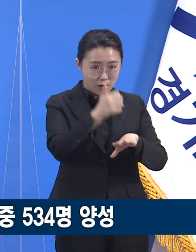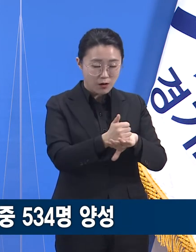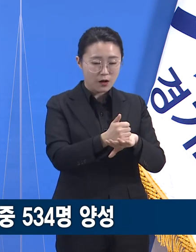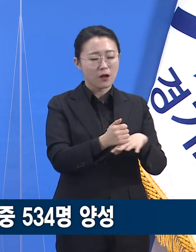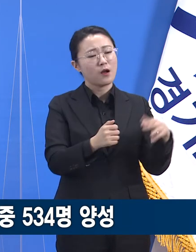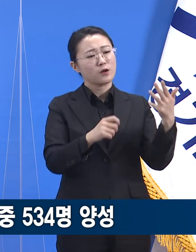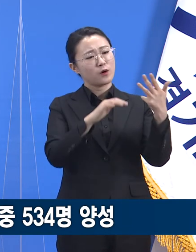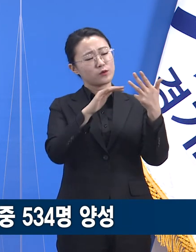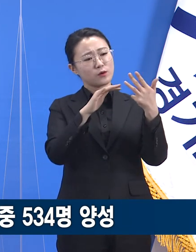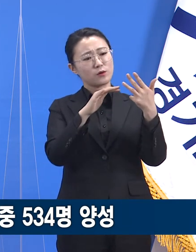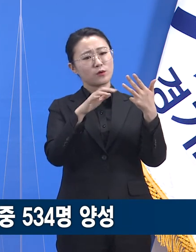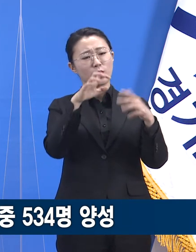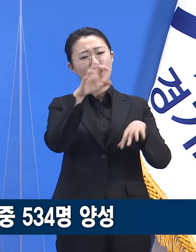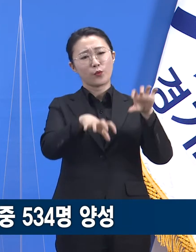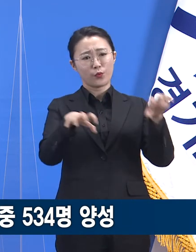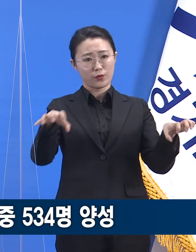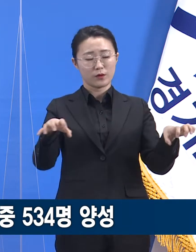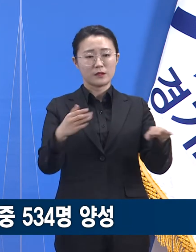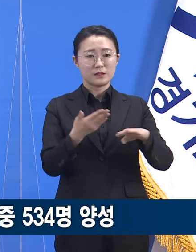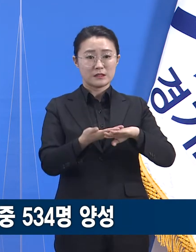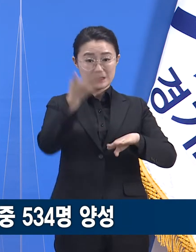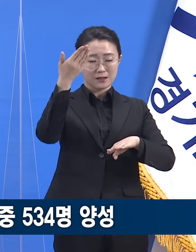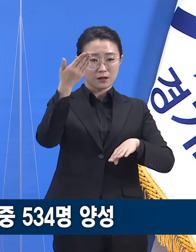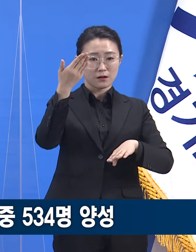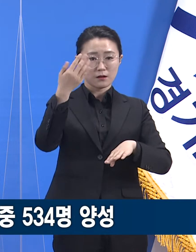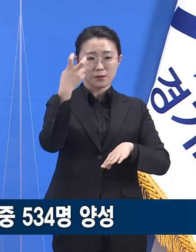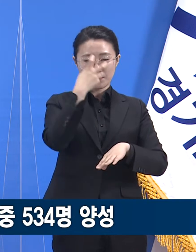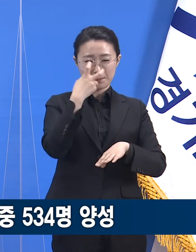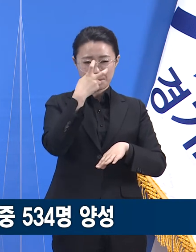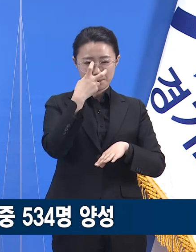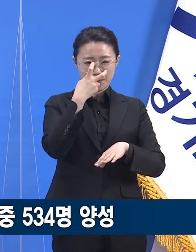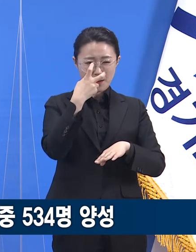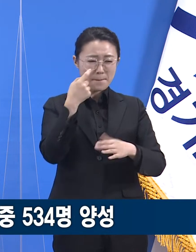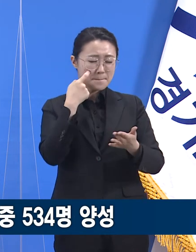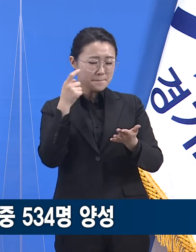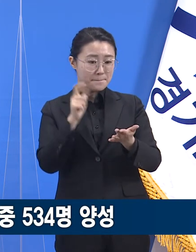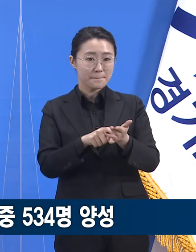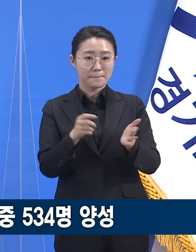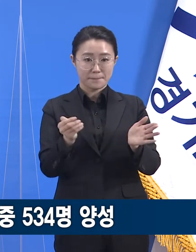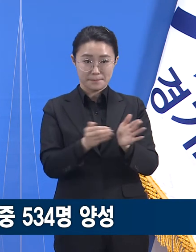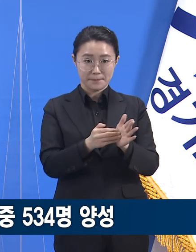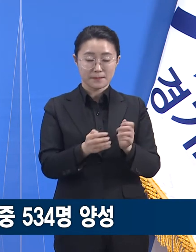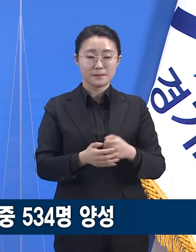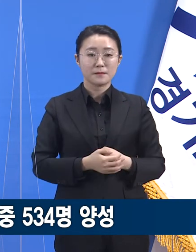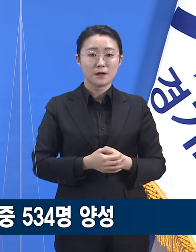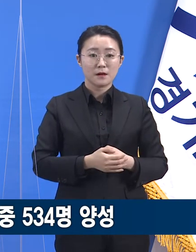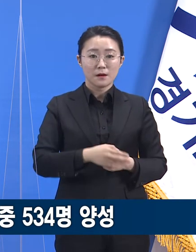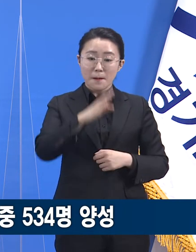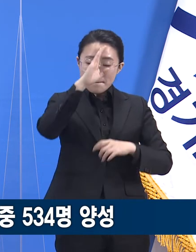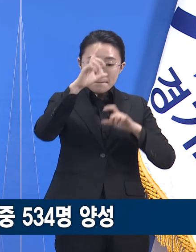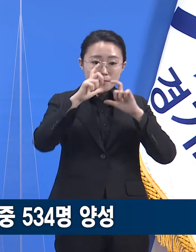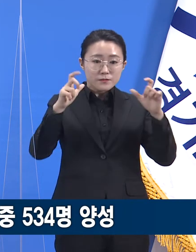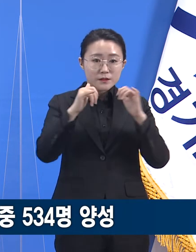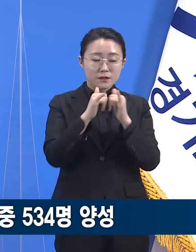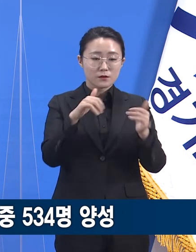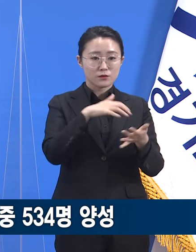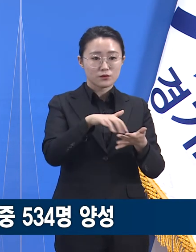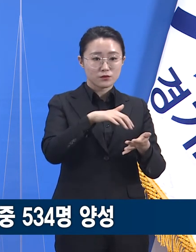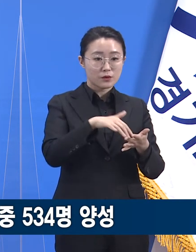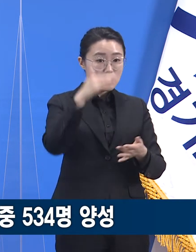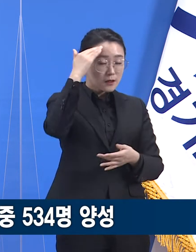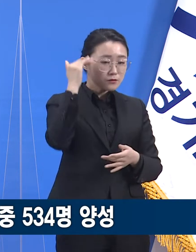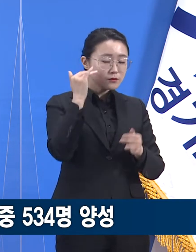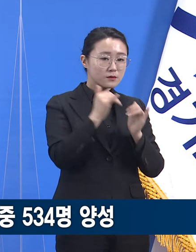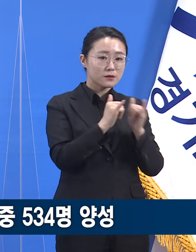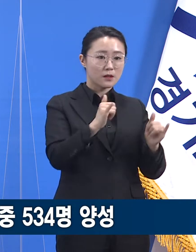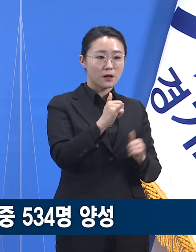관련하여 새로 발견되었던 것입니다. 확진자 숫자로는 내국인 50명, 외국인